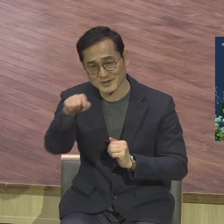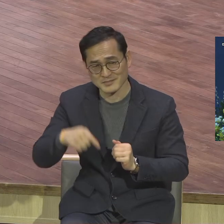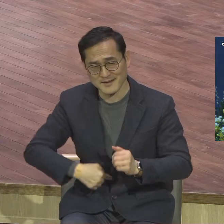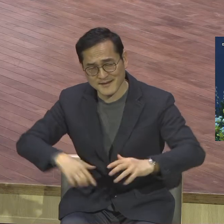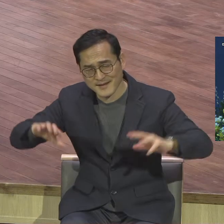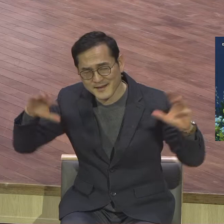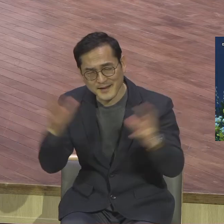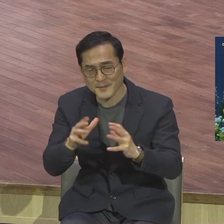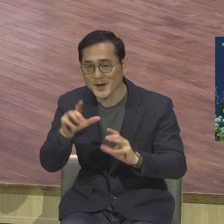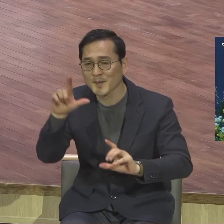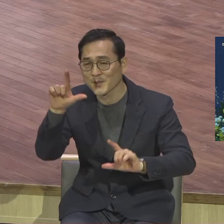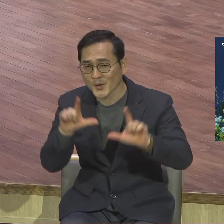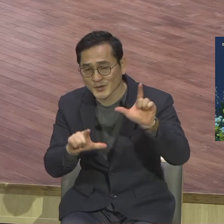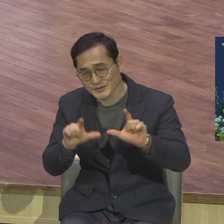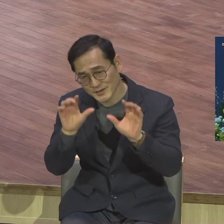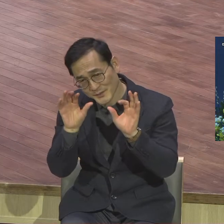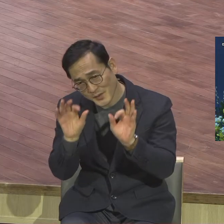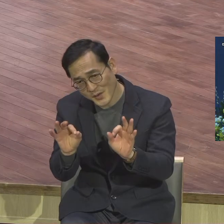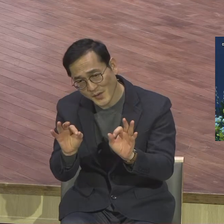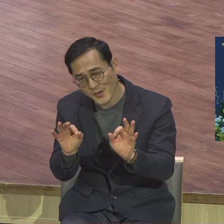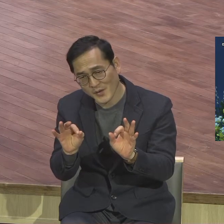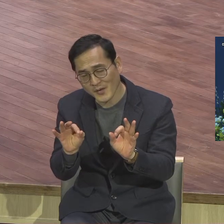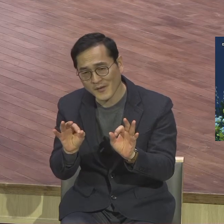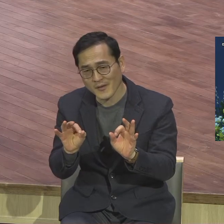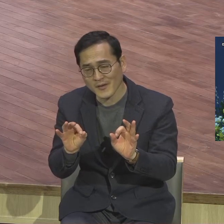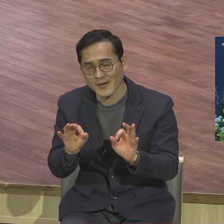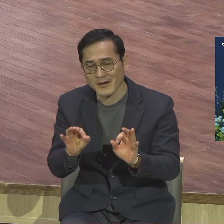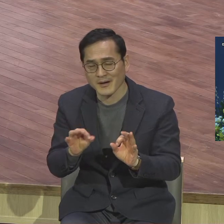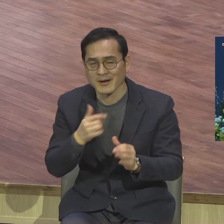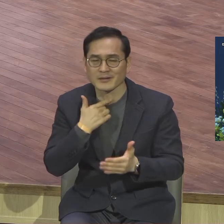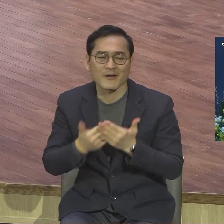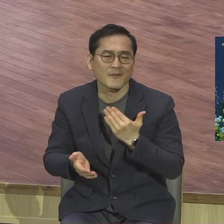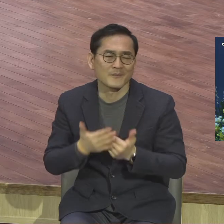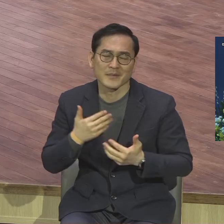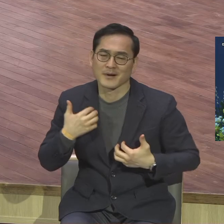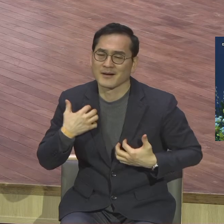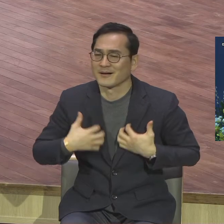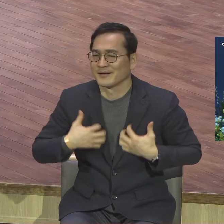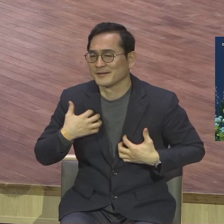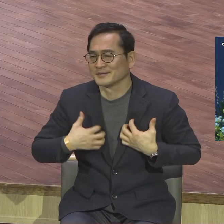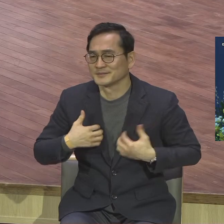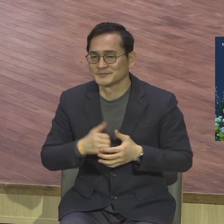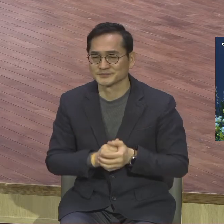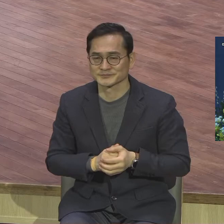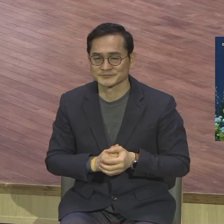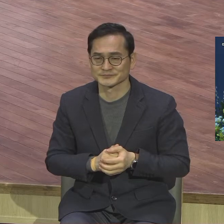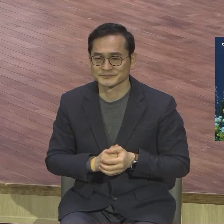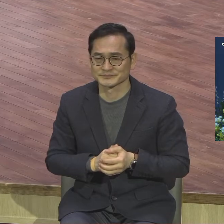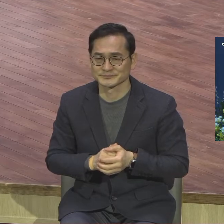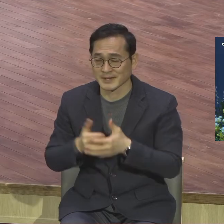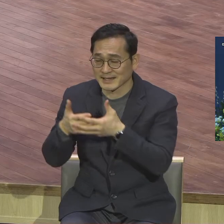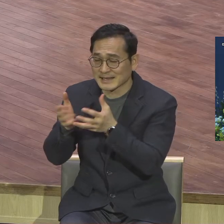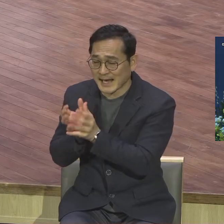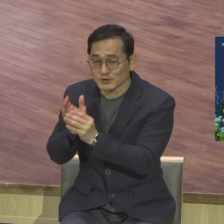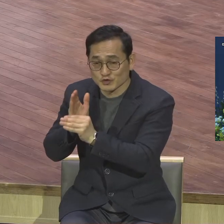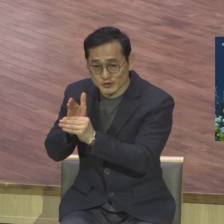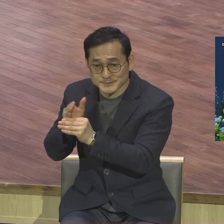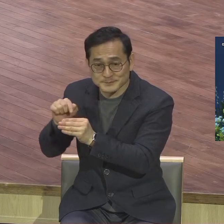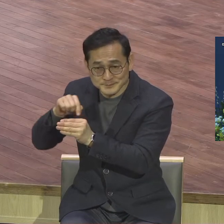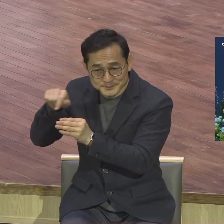정말로 크게 체험을 한 한 해였습니다 당의 서기 중심으로 모든 위원장 우리 교육자들